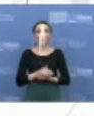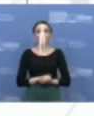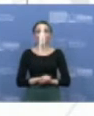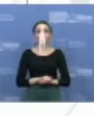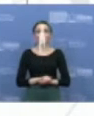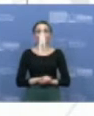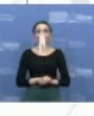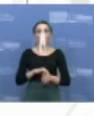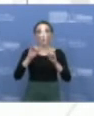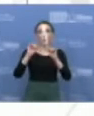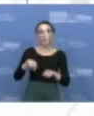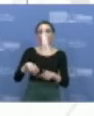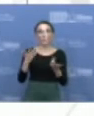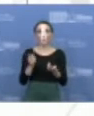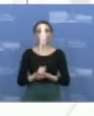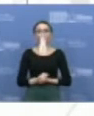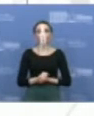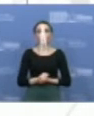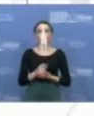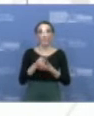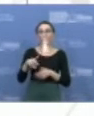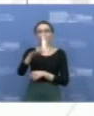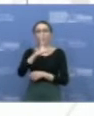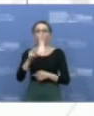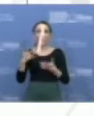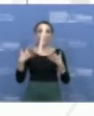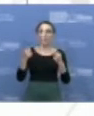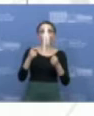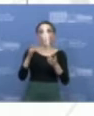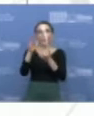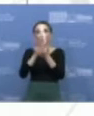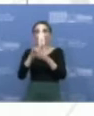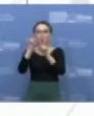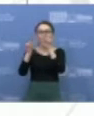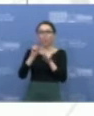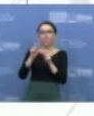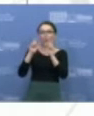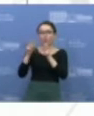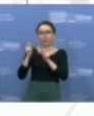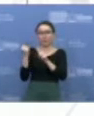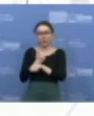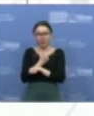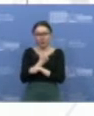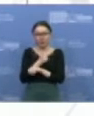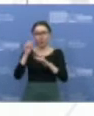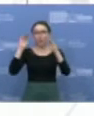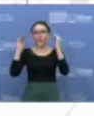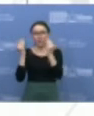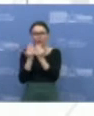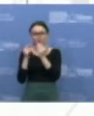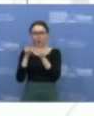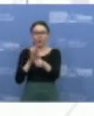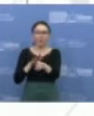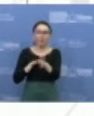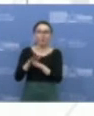tada yra atsakomas ten tikras visuomenės sveikato centro sudarytas klausimynas. Savizoliacijai